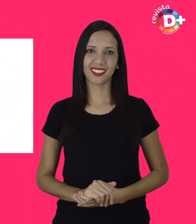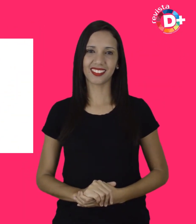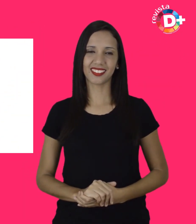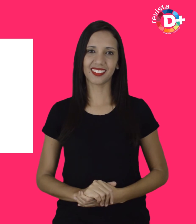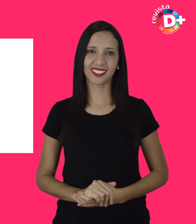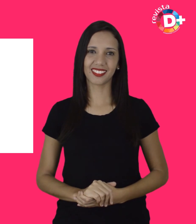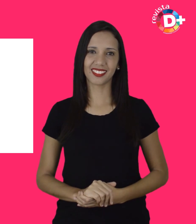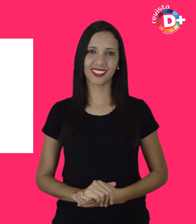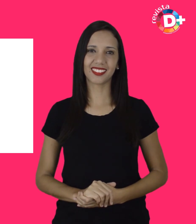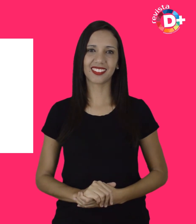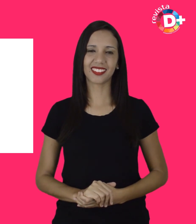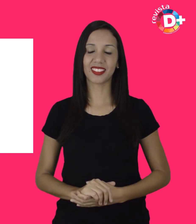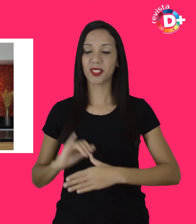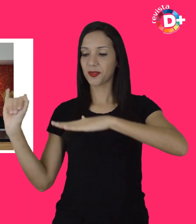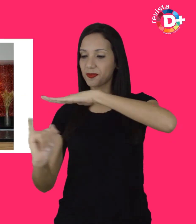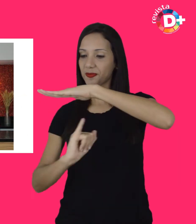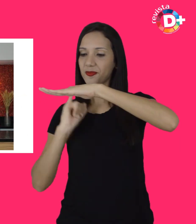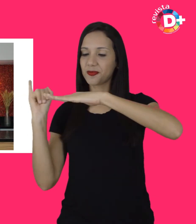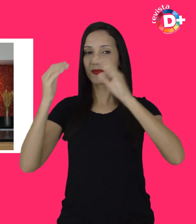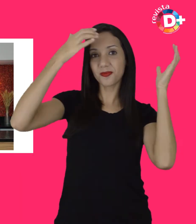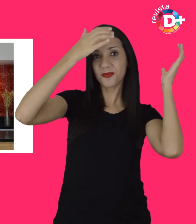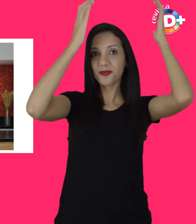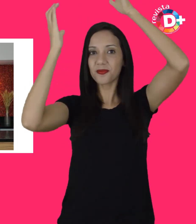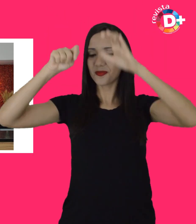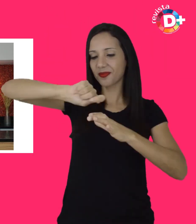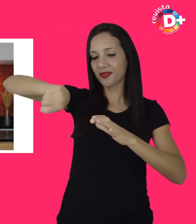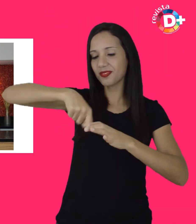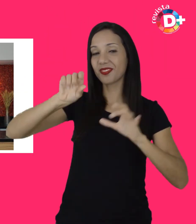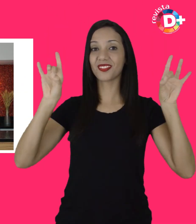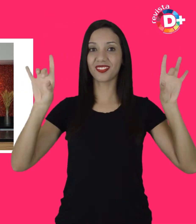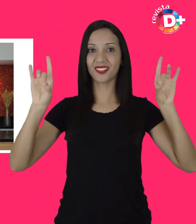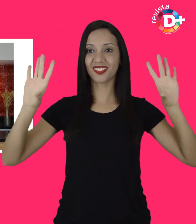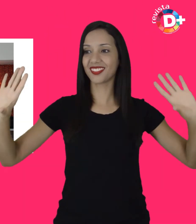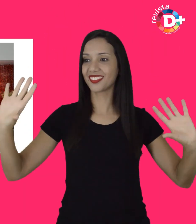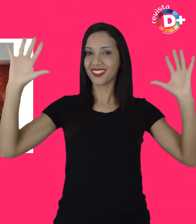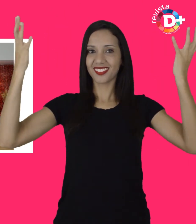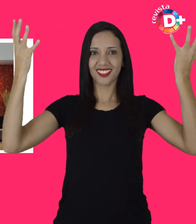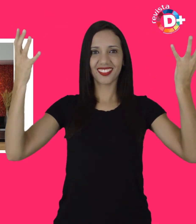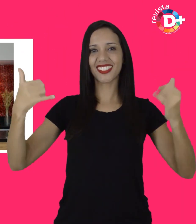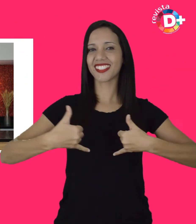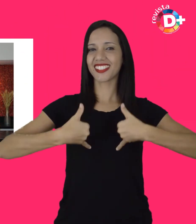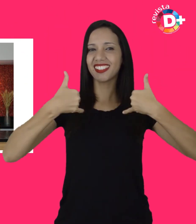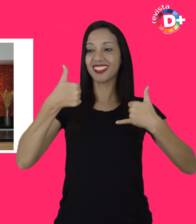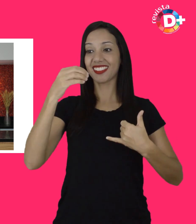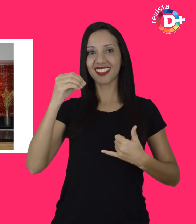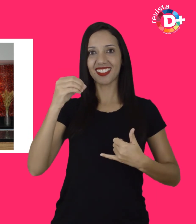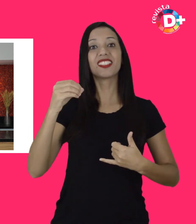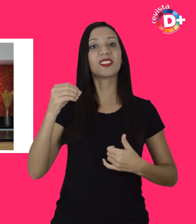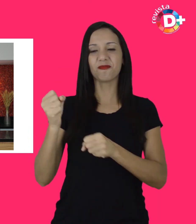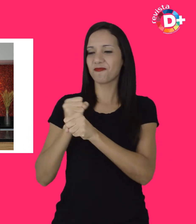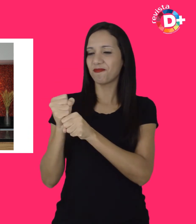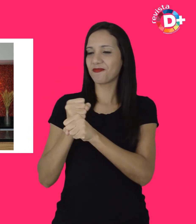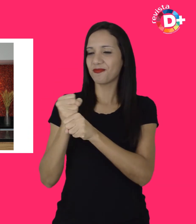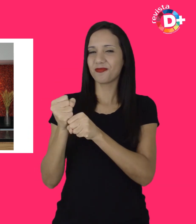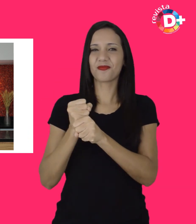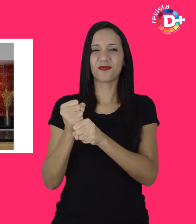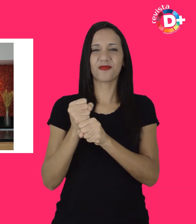Instituto Chefes Especiais celebra aniversário de 10 anos com programação recheada